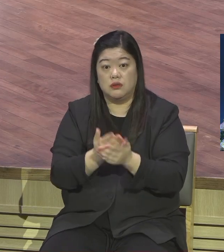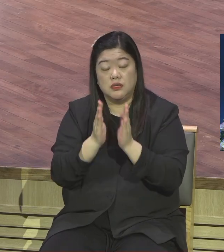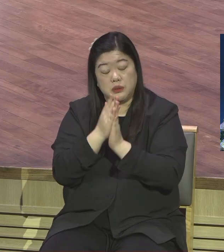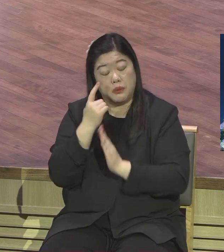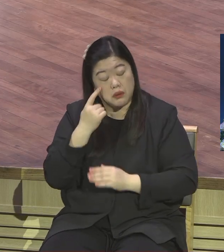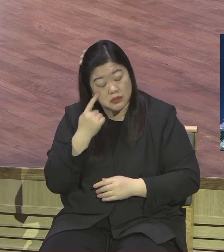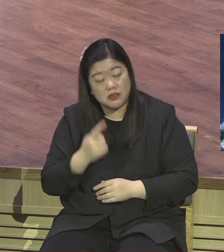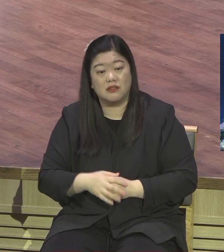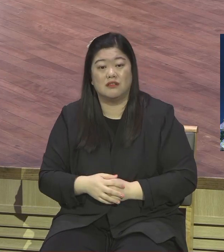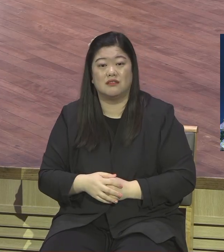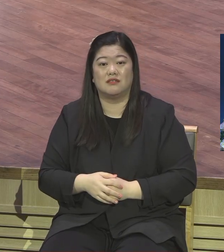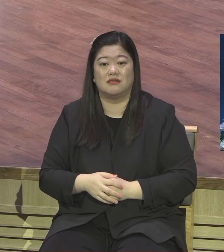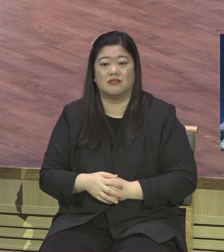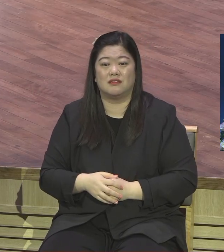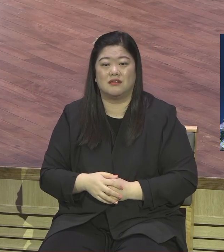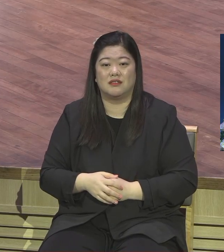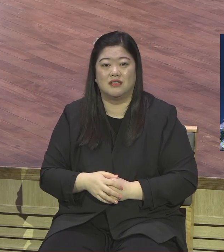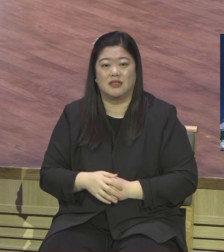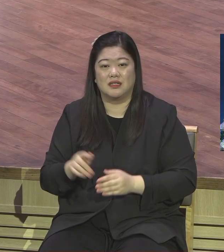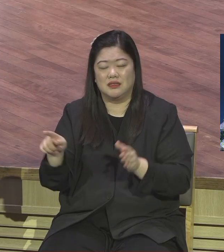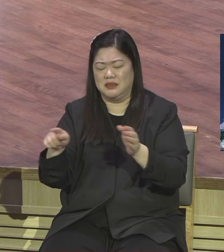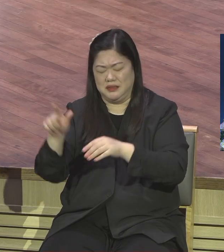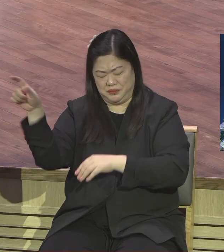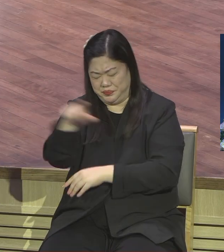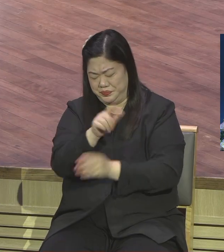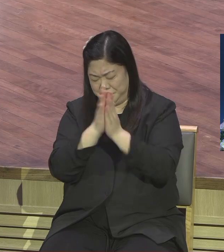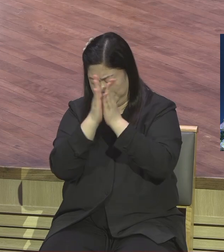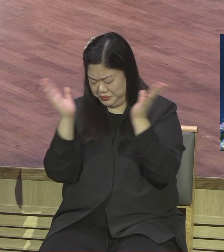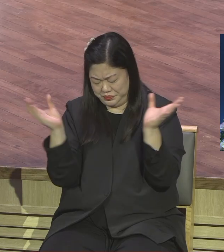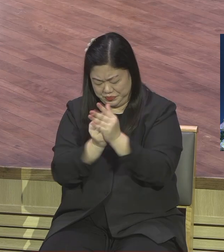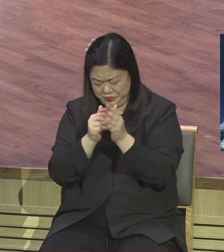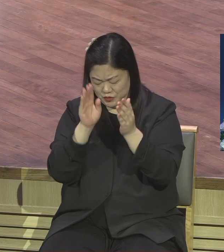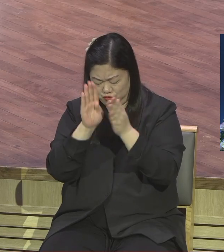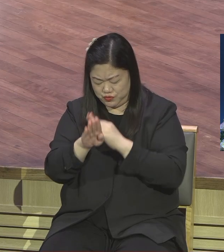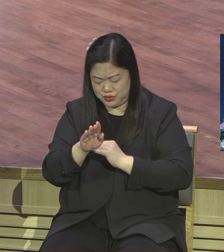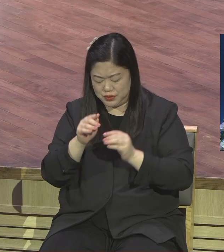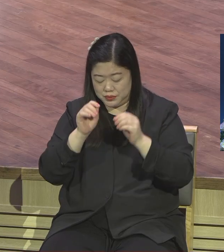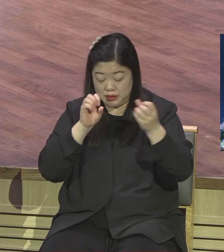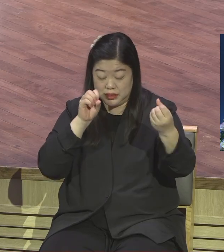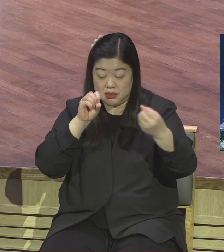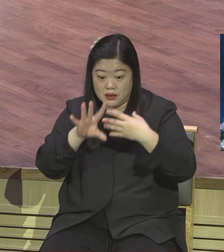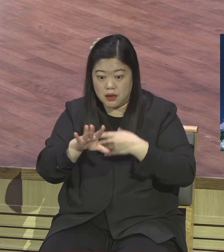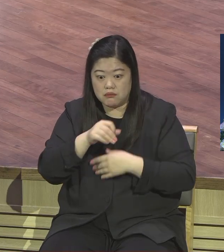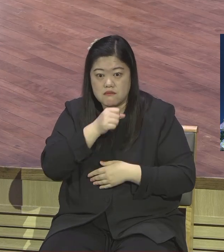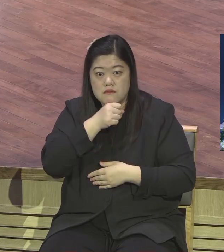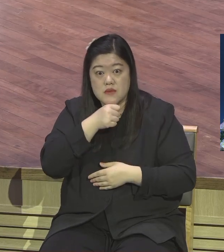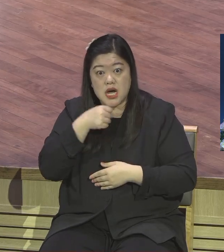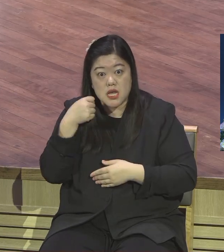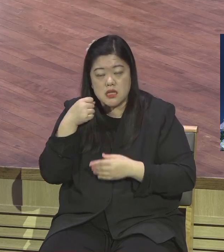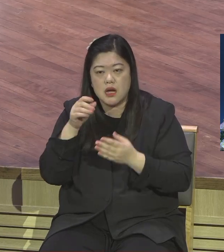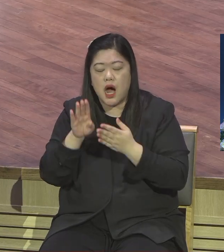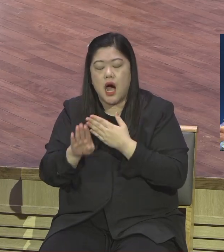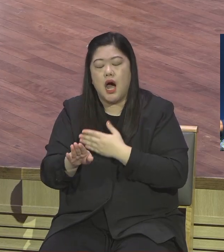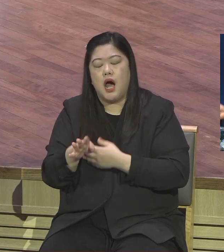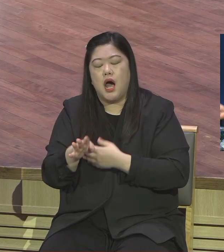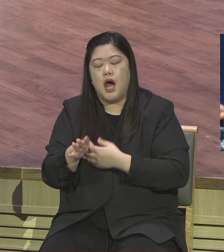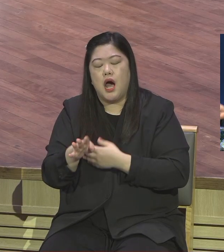해보시라니까 기도 맛을 알지 그래야 허진의 맛을 알지 나는 주누를 위해서 동에 심었는데 하나님 서해서 거둘게